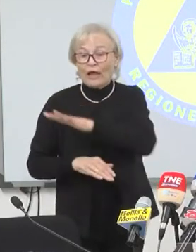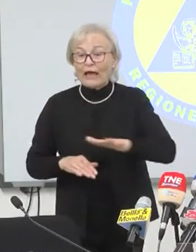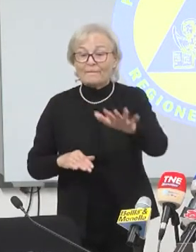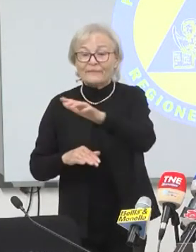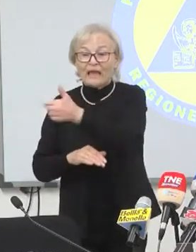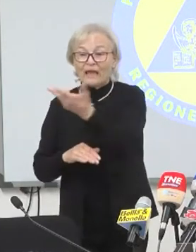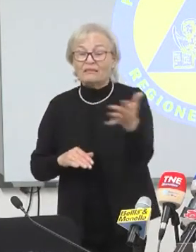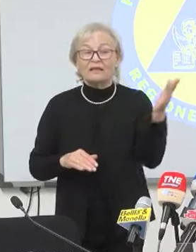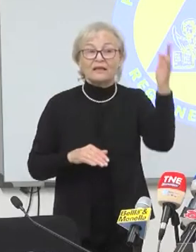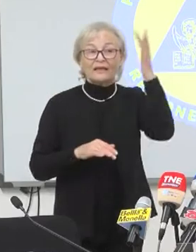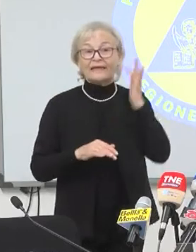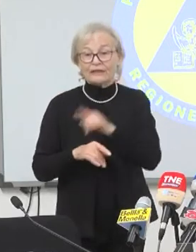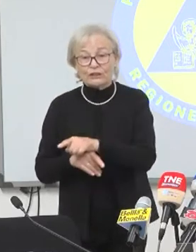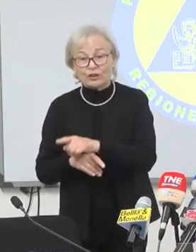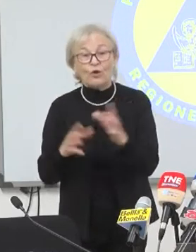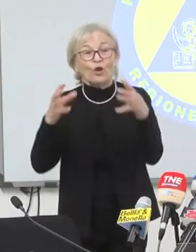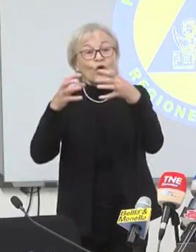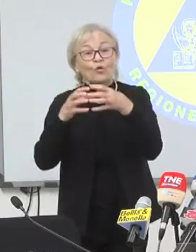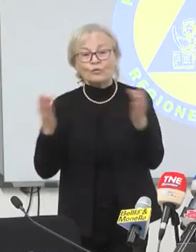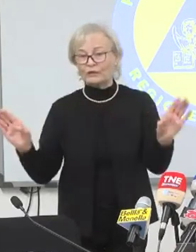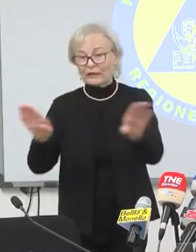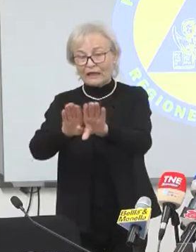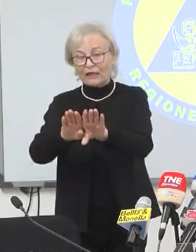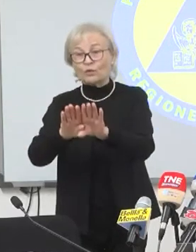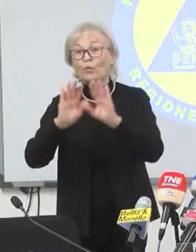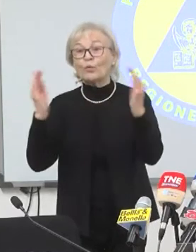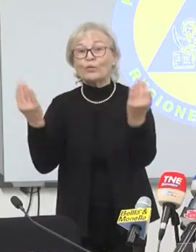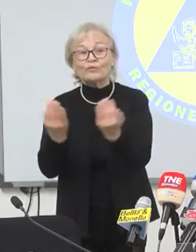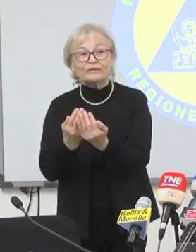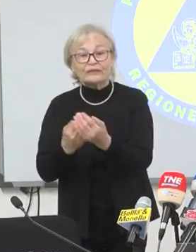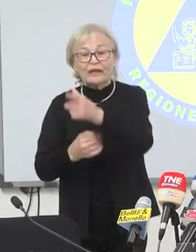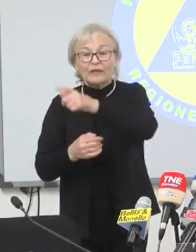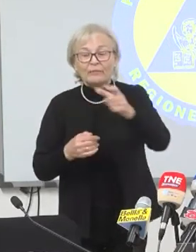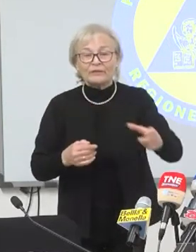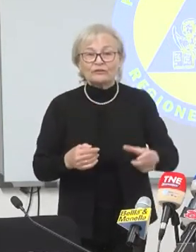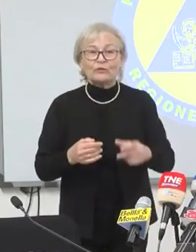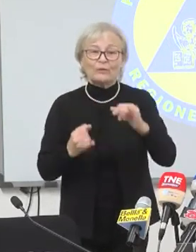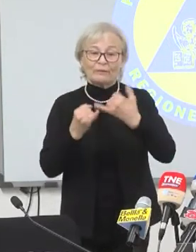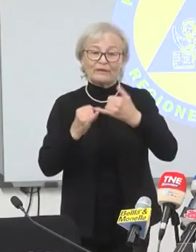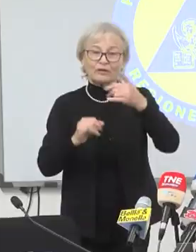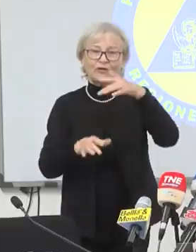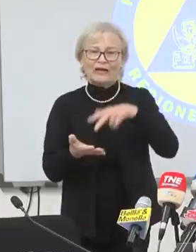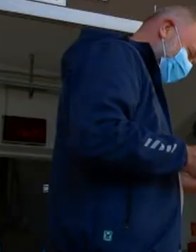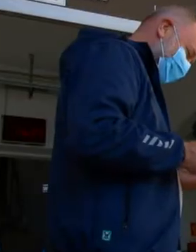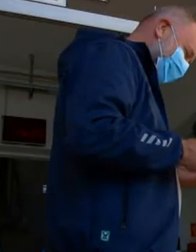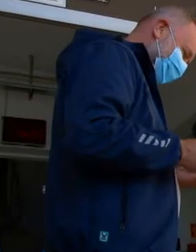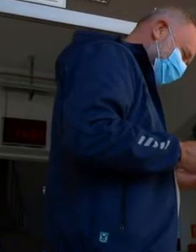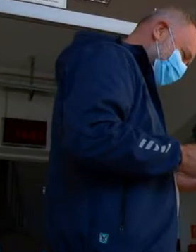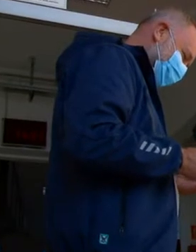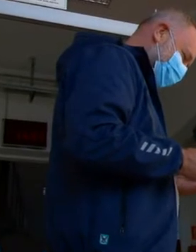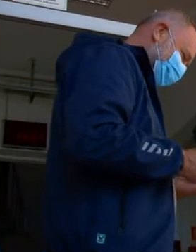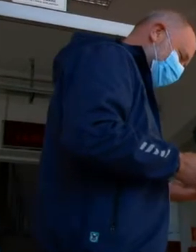a rischio, che sono le comunità chiuse per le persone particolarmente fragili, per cui è molto importante